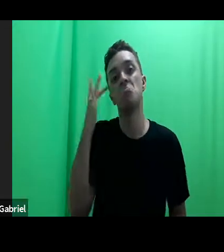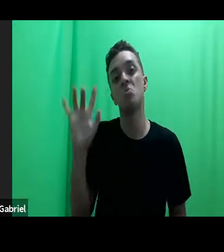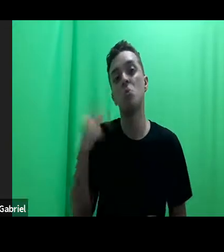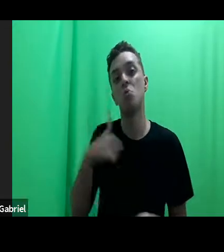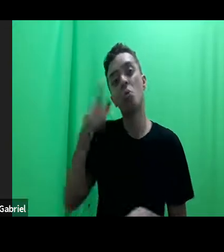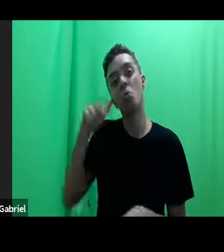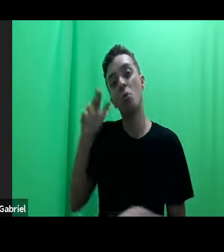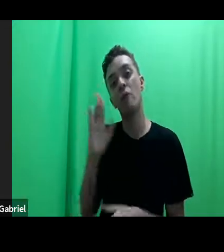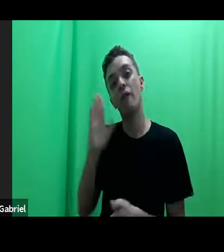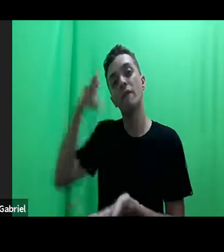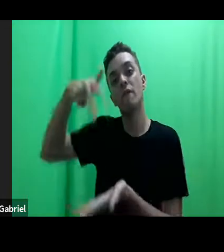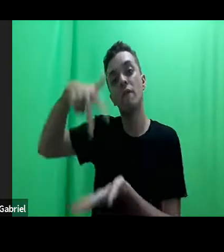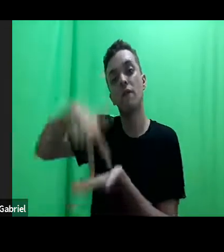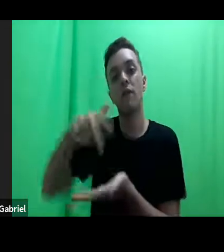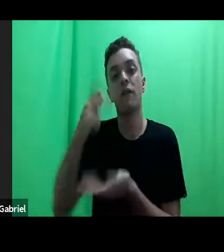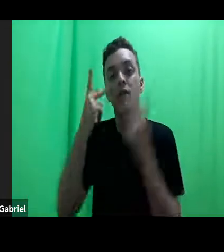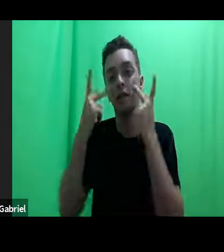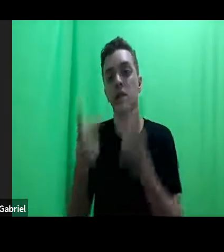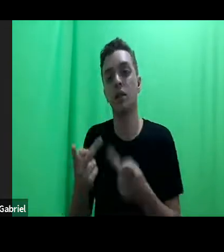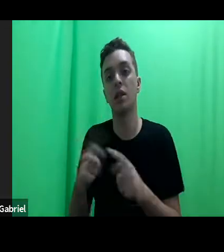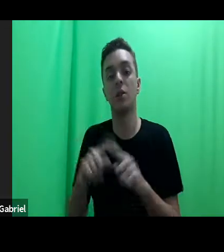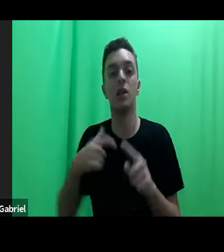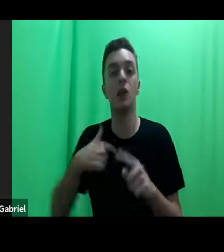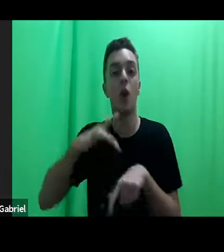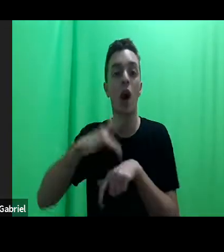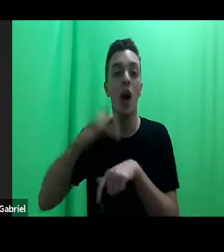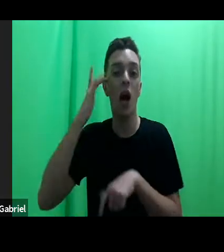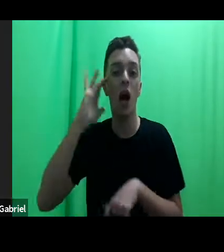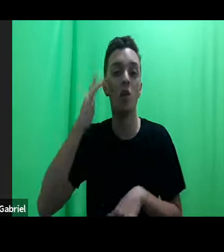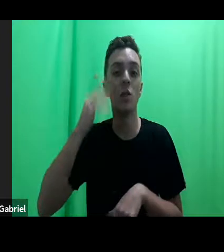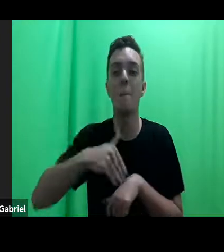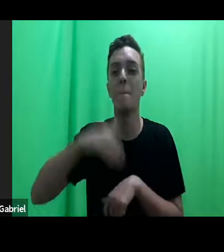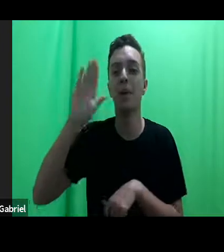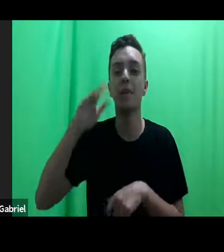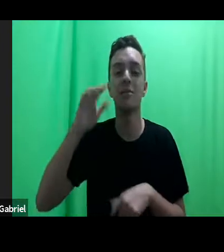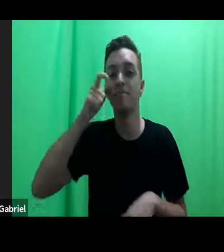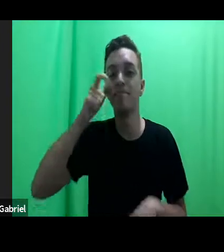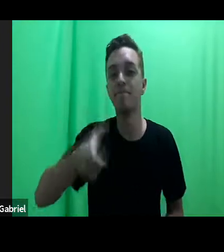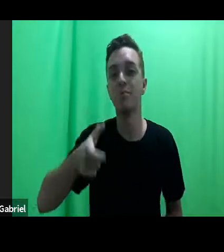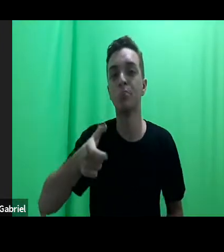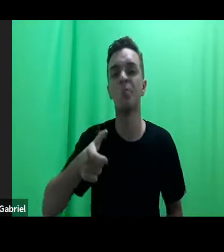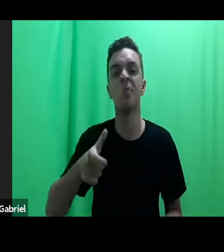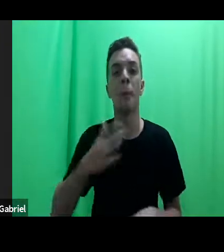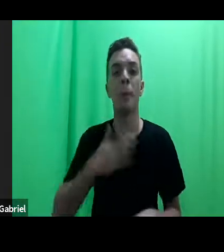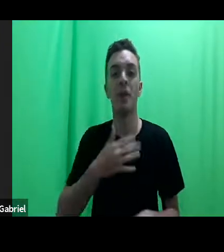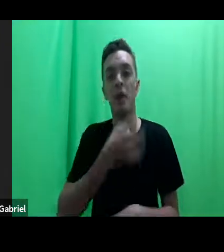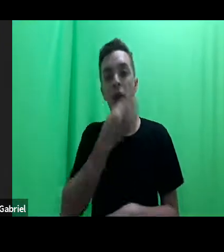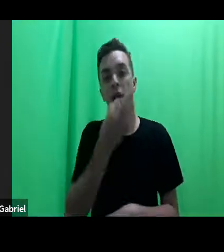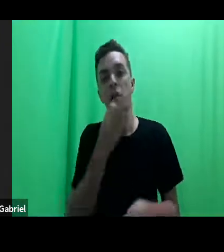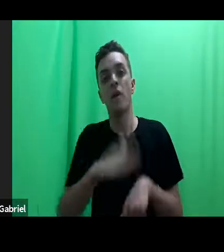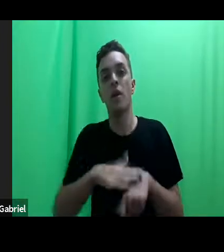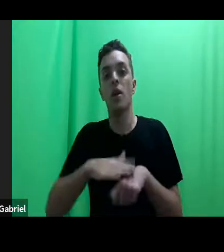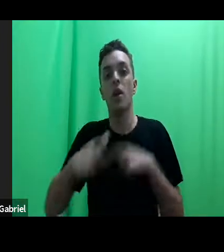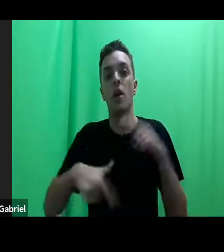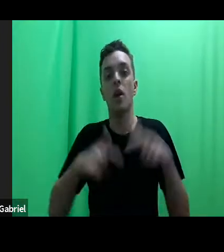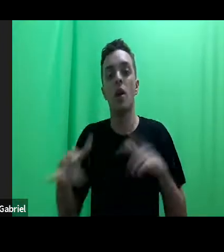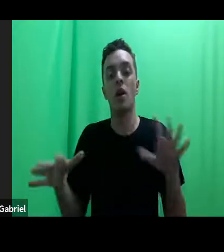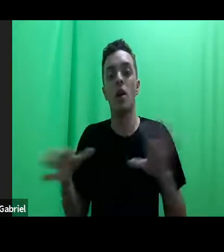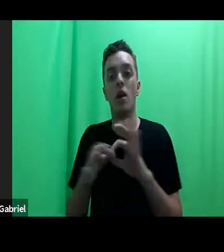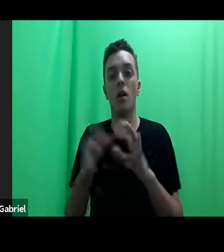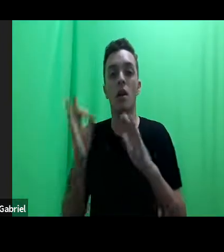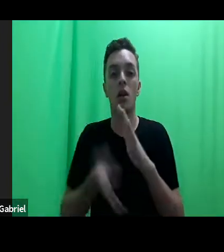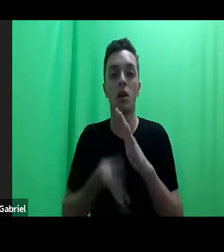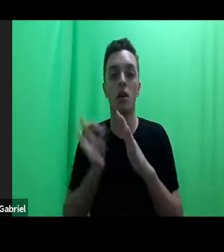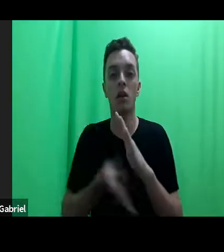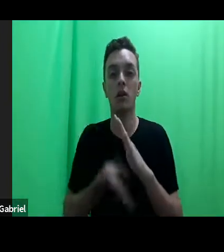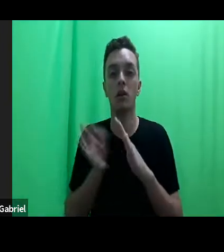é a que eu acho a mais inovadora, a mais interessante, para se fazer um trabalho em aliança com os